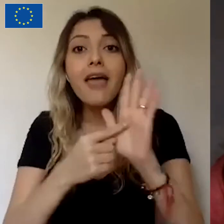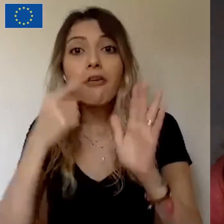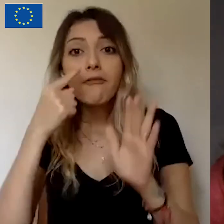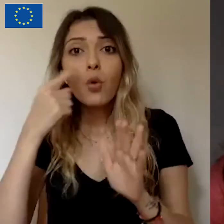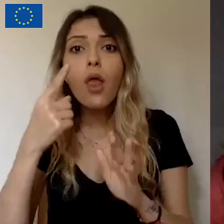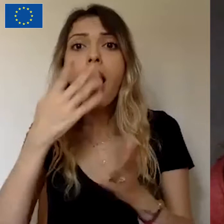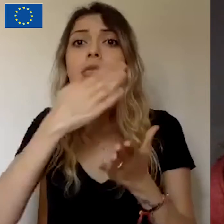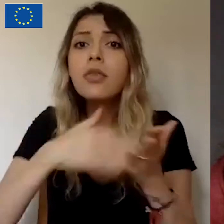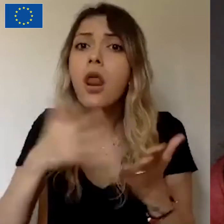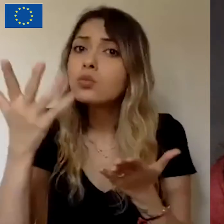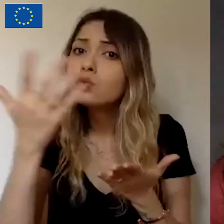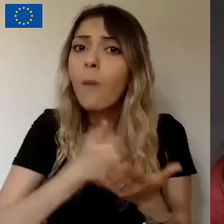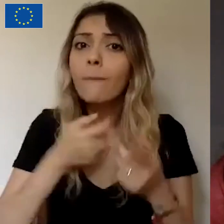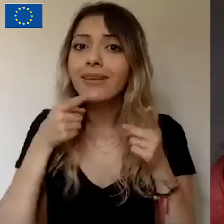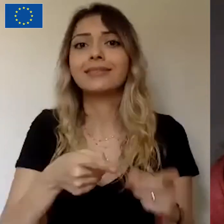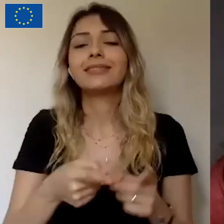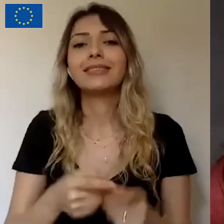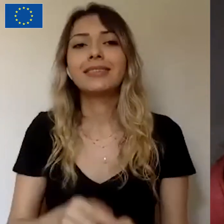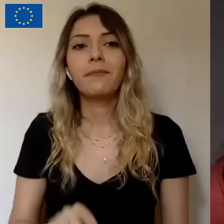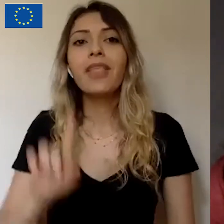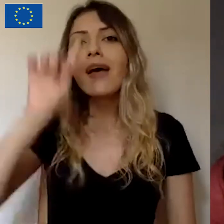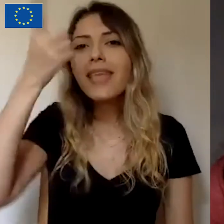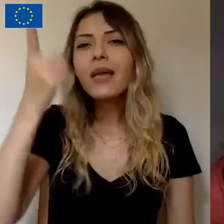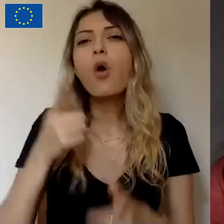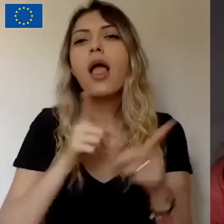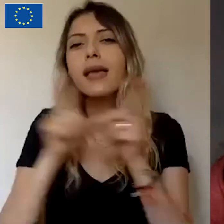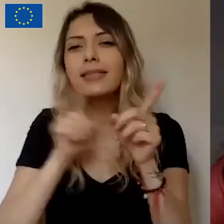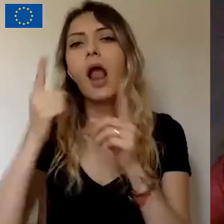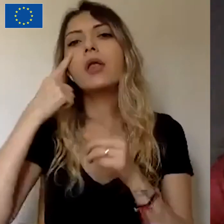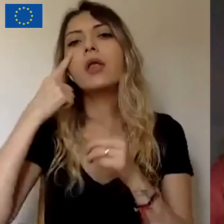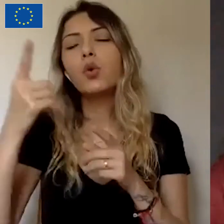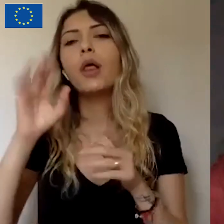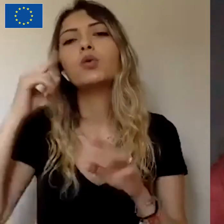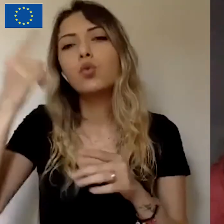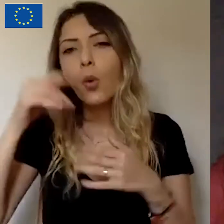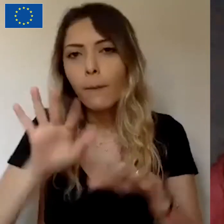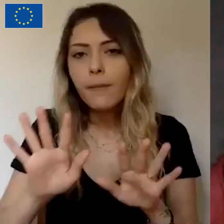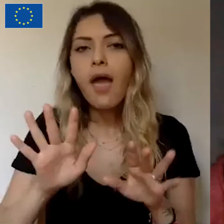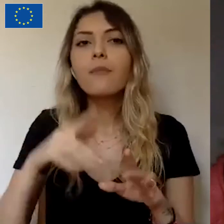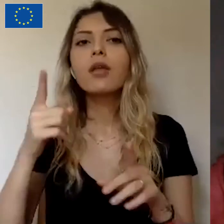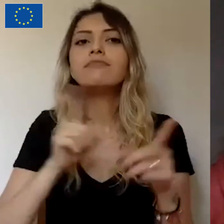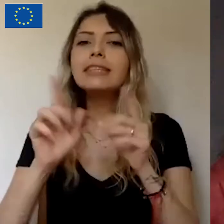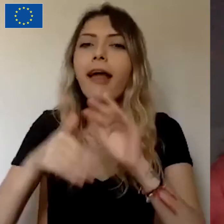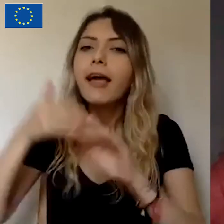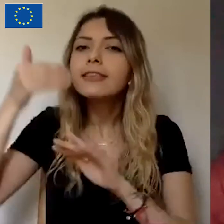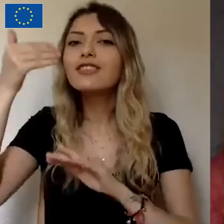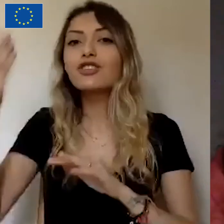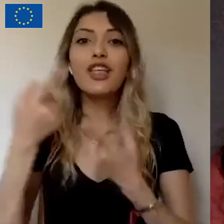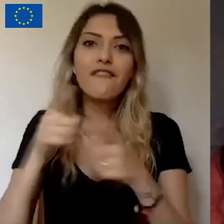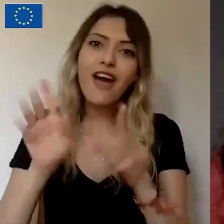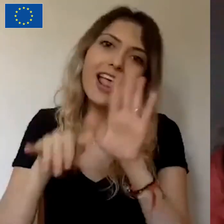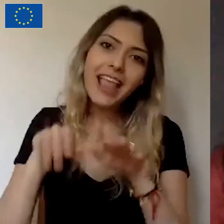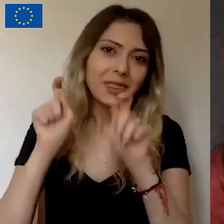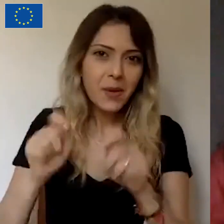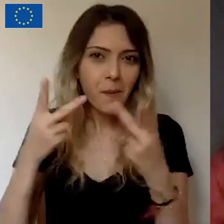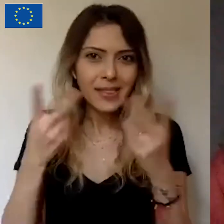Yani sadece online kanallarla sınırlı kalmayıp offline etkinlikler de kurgulayabilirsiniz. Projenize yönelik